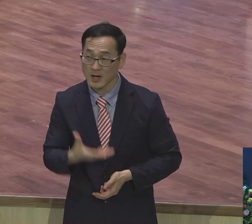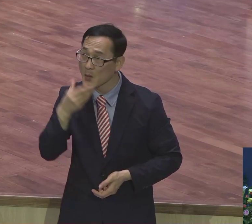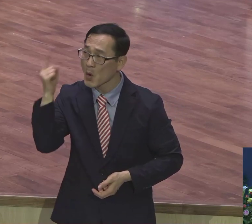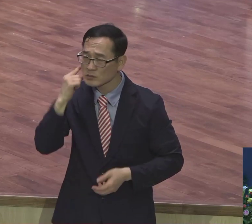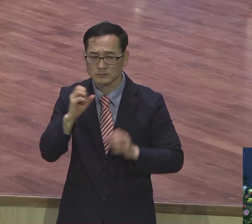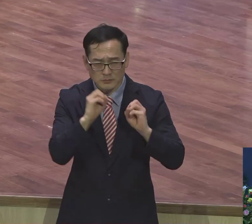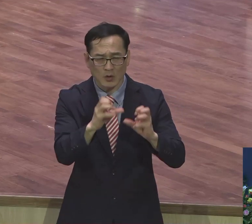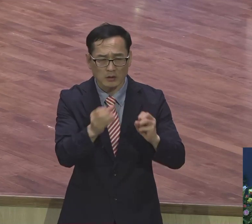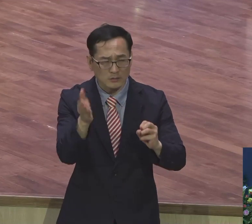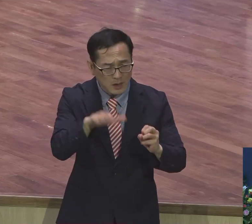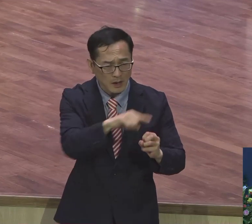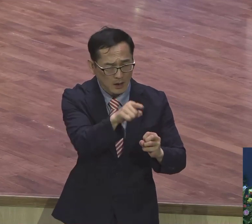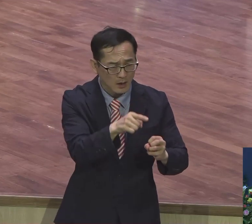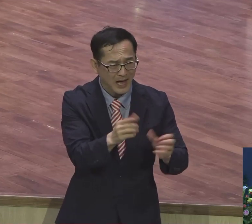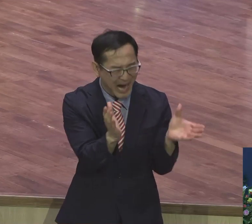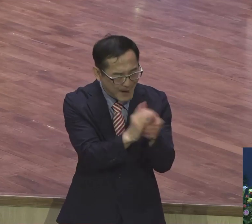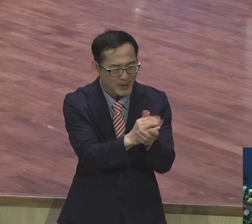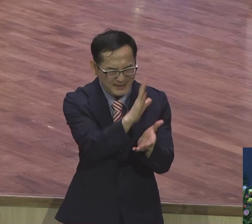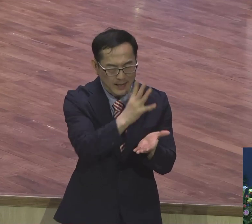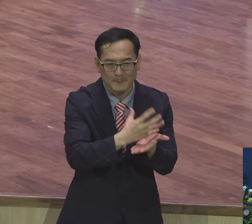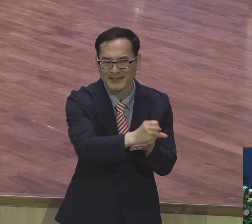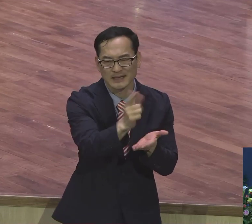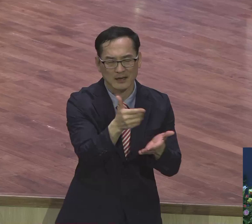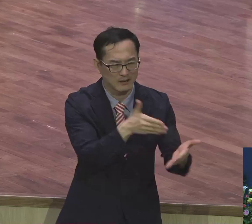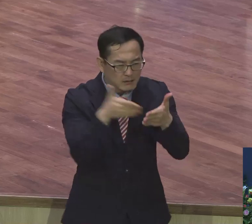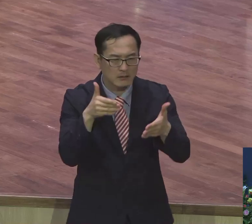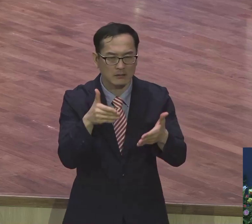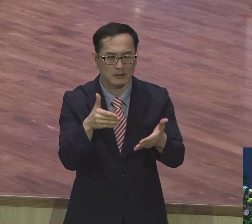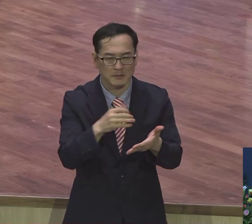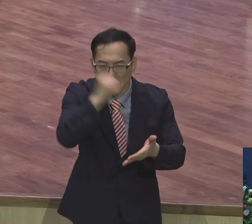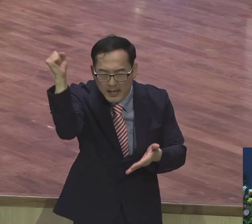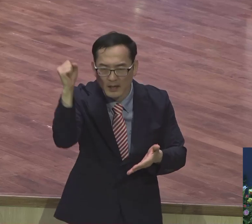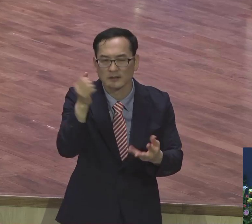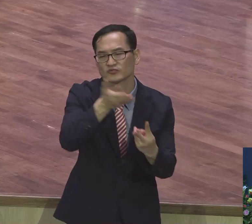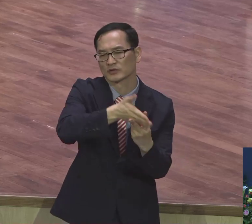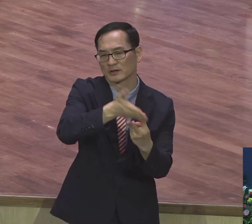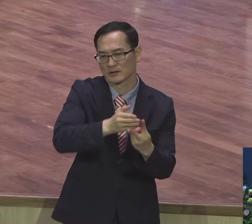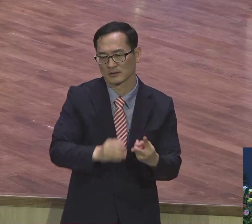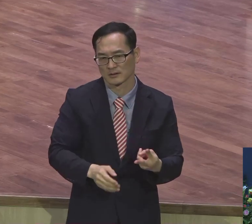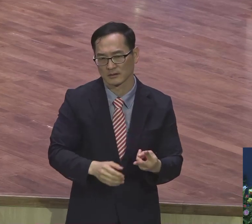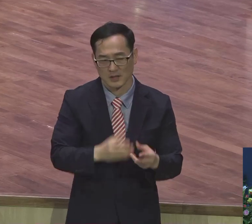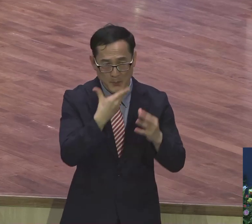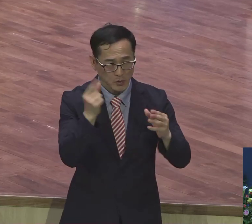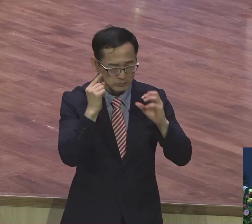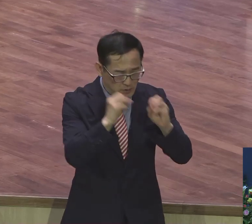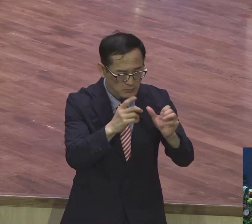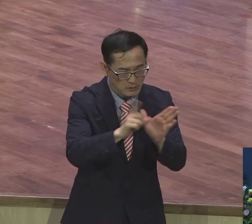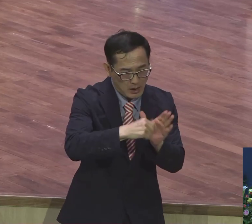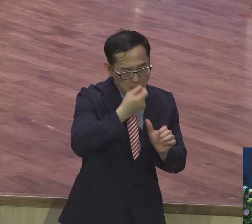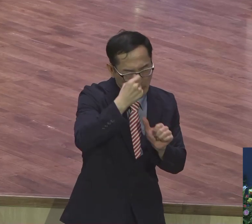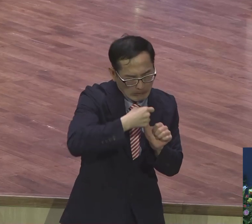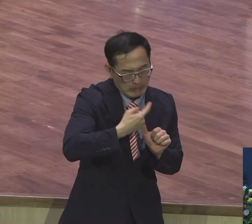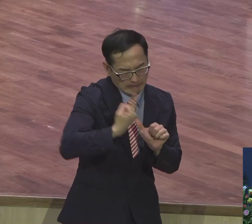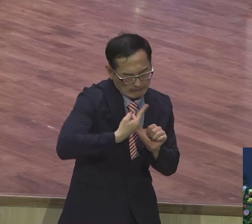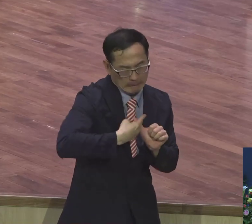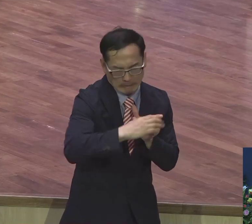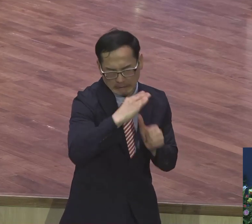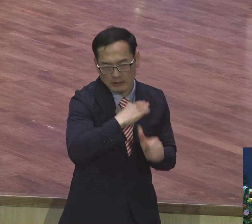복음을 내 전했는데 다 아멘하고 받지 않아요. 어떤 사람은 핍박해요. 핍박해 조롱해요.